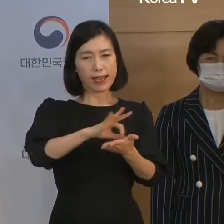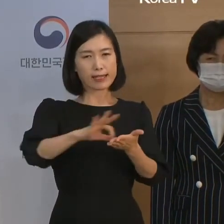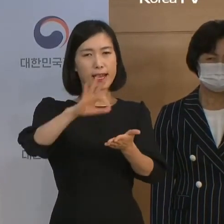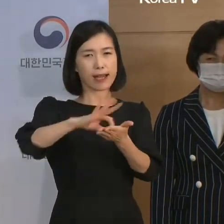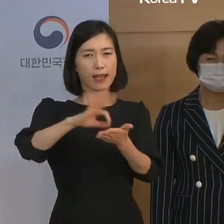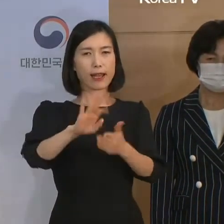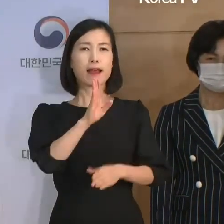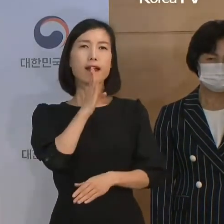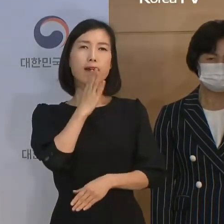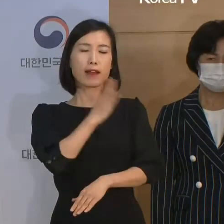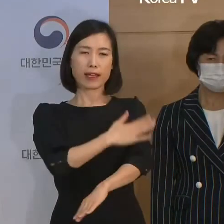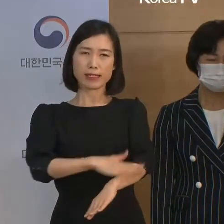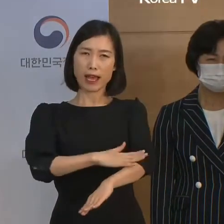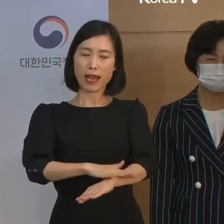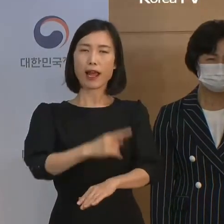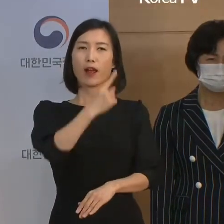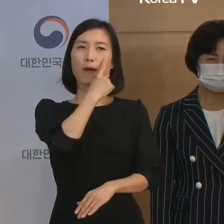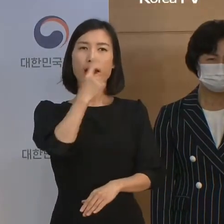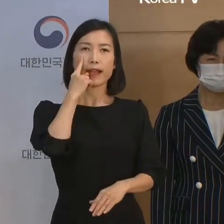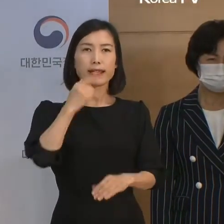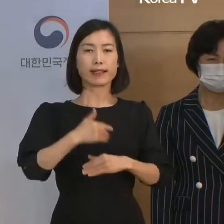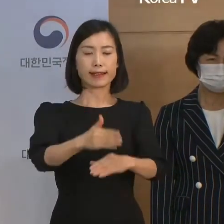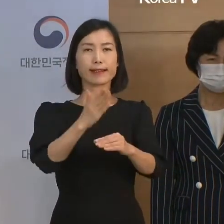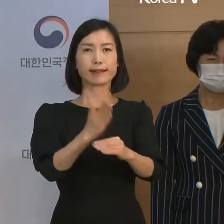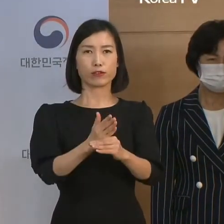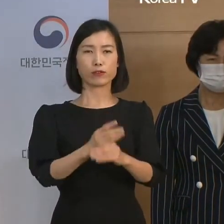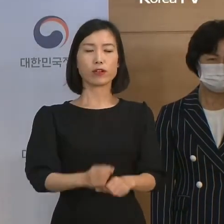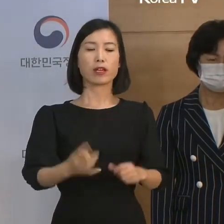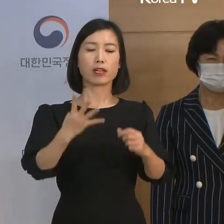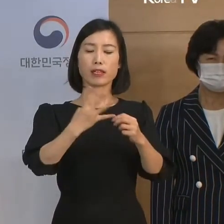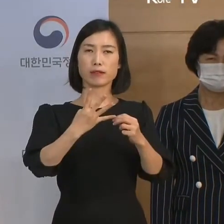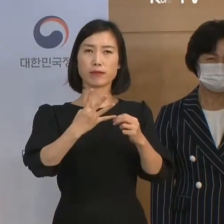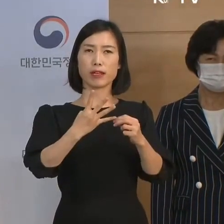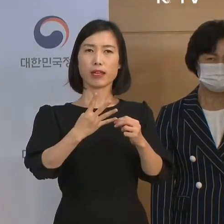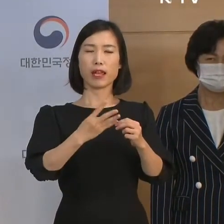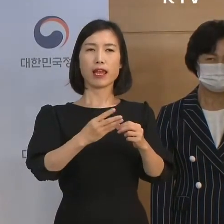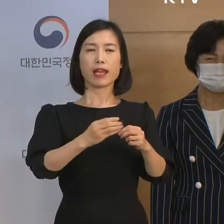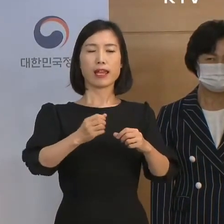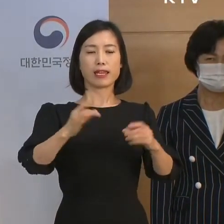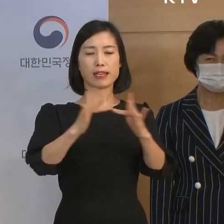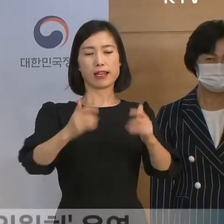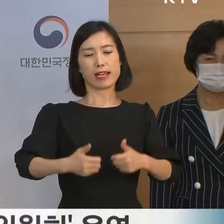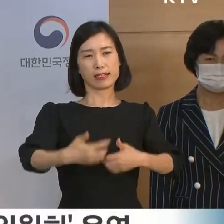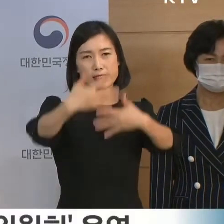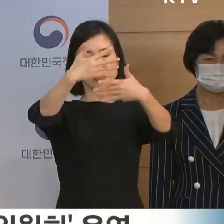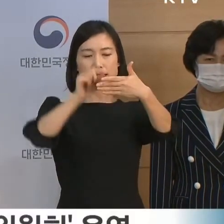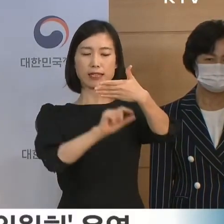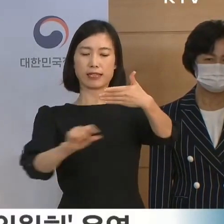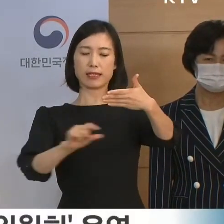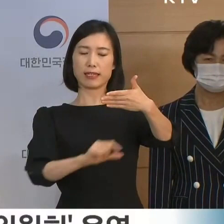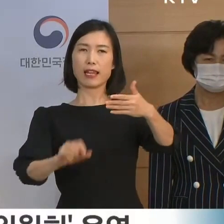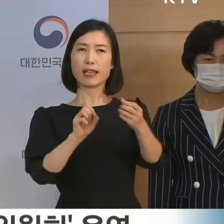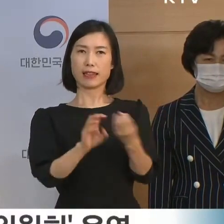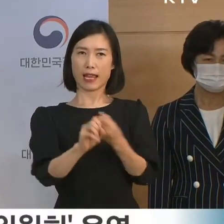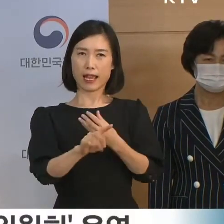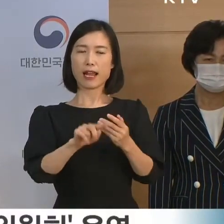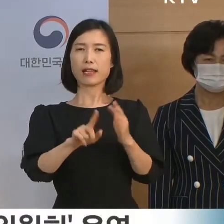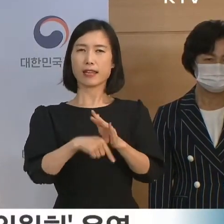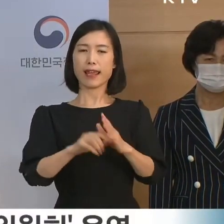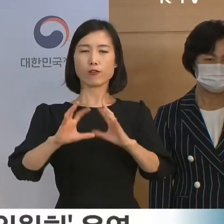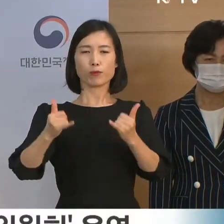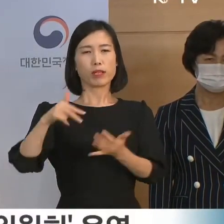투명성도 높이고 있습니다. 넷째, 댓글사건 등 22개 국민적